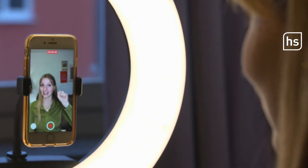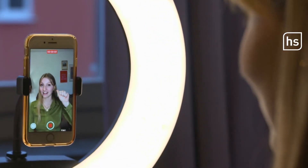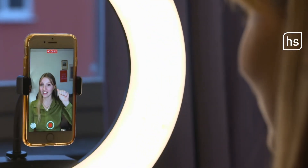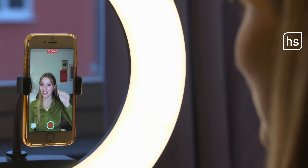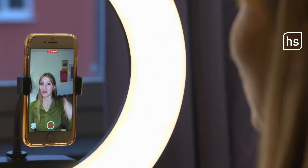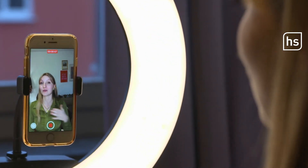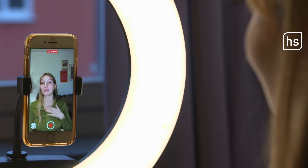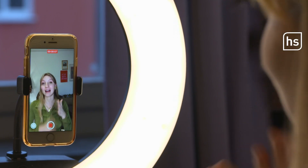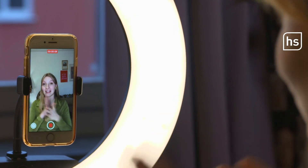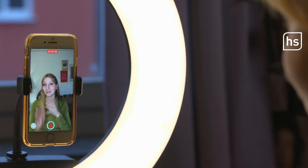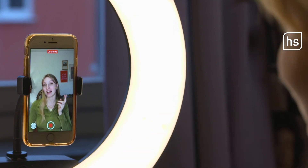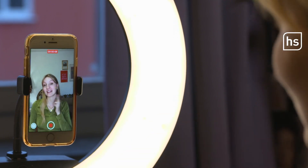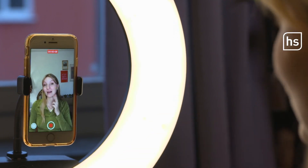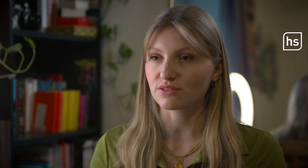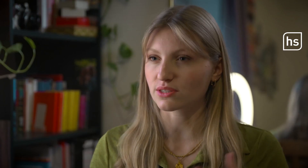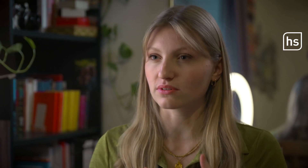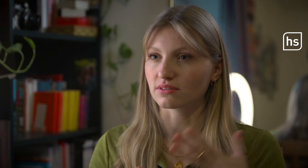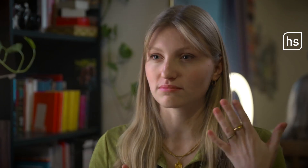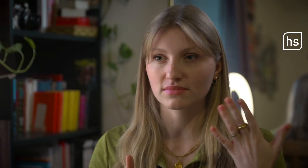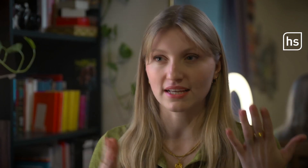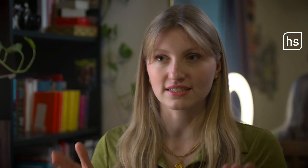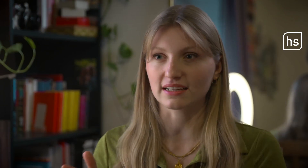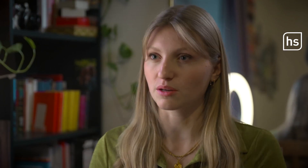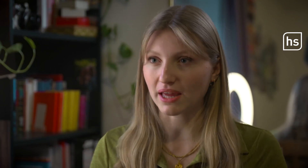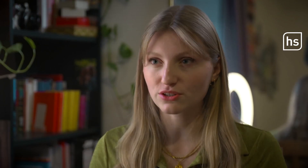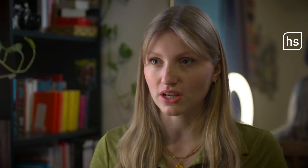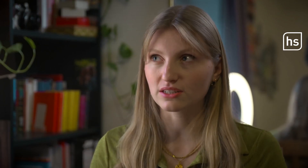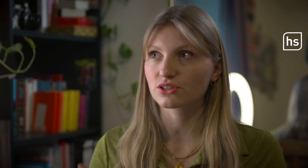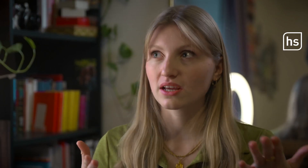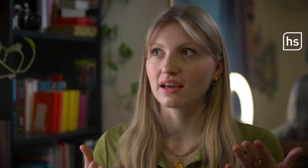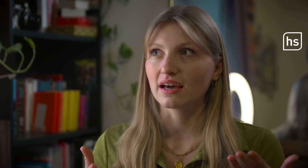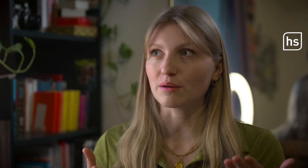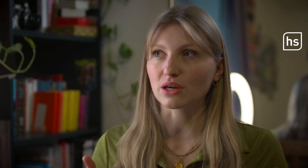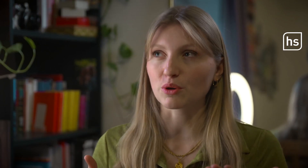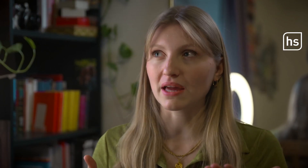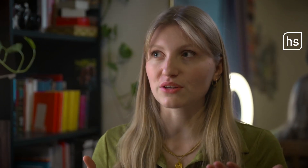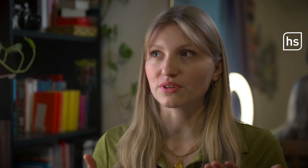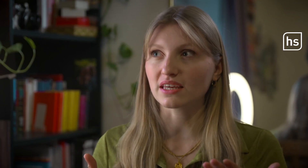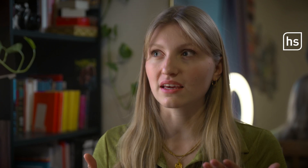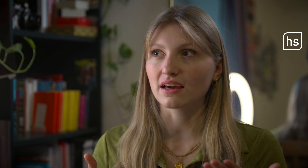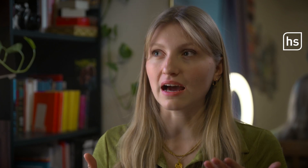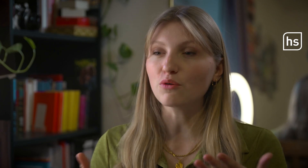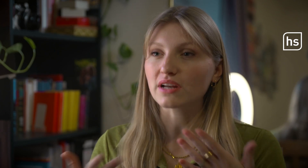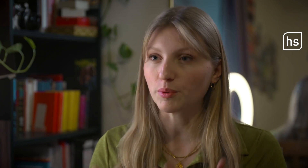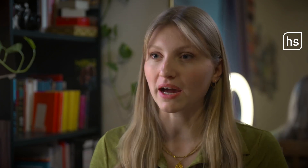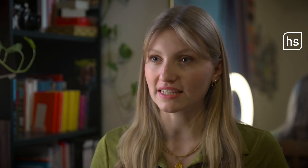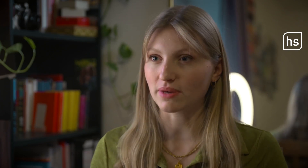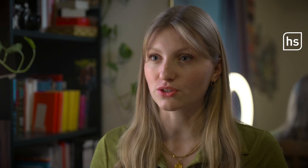Als ich dann angefangen habe, also das erste war so eine 30-Tage-Gebärden-Challenge, habe ich auch gemerkt, wie aufnahmebereit die Menschen